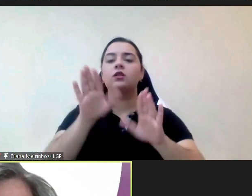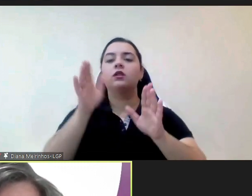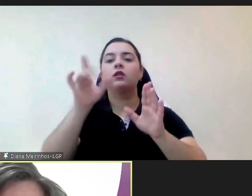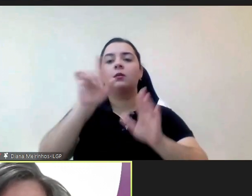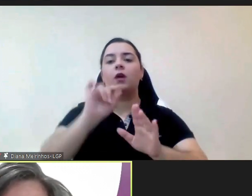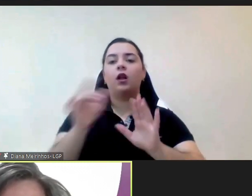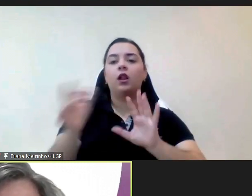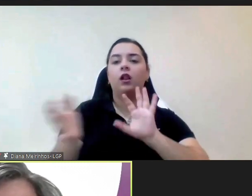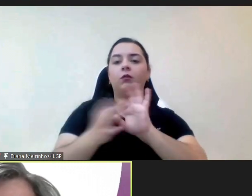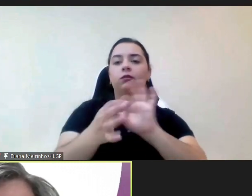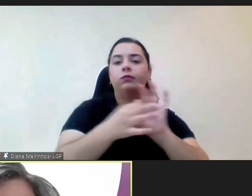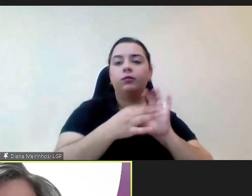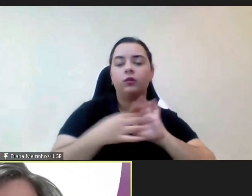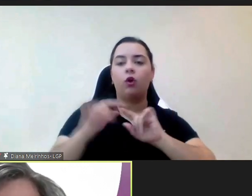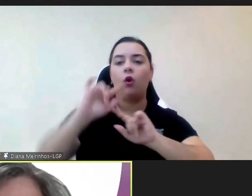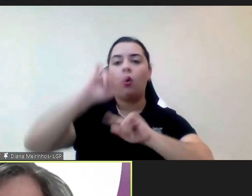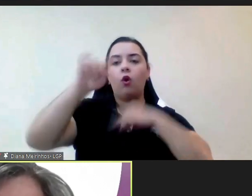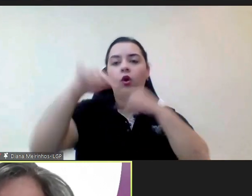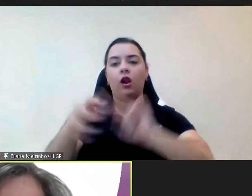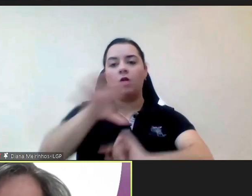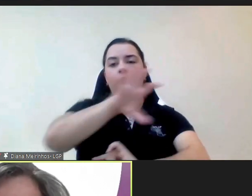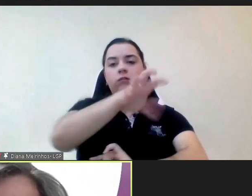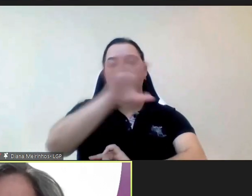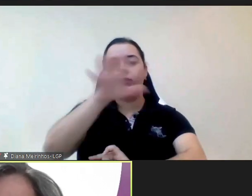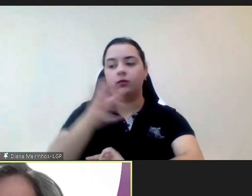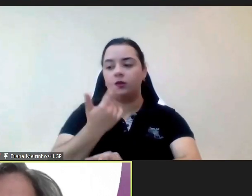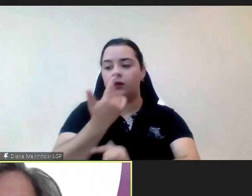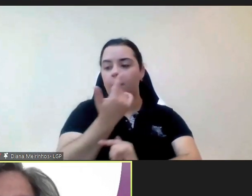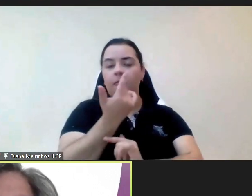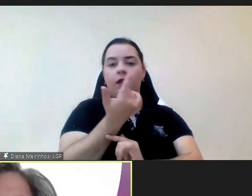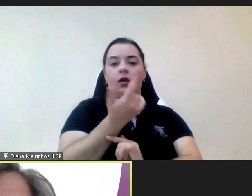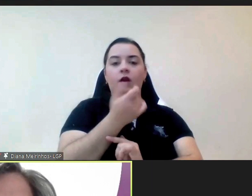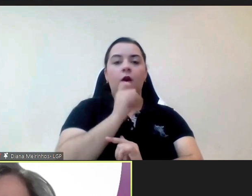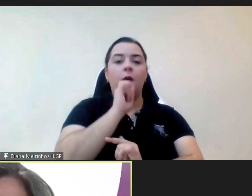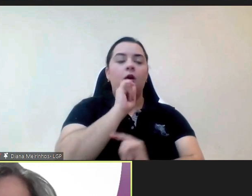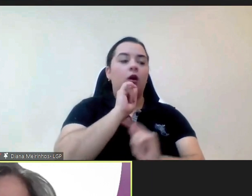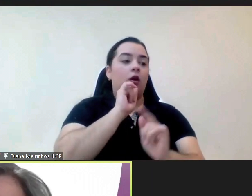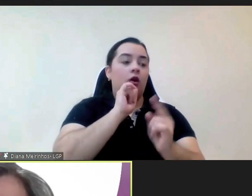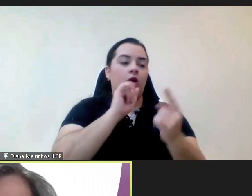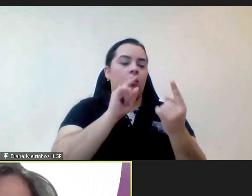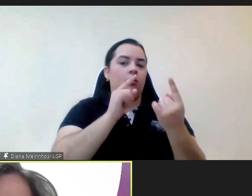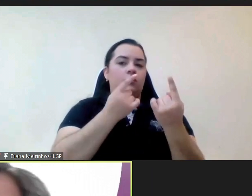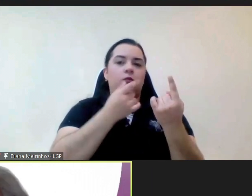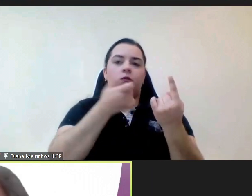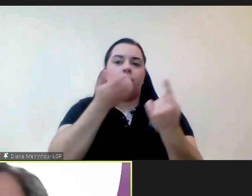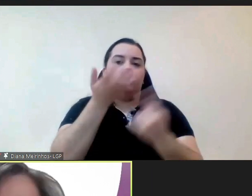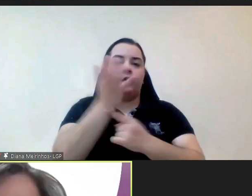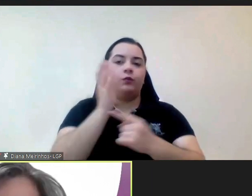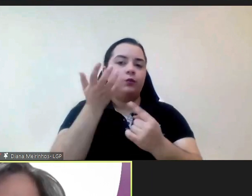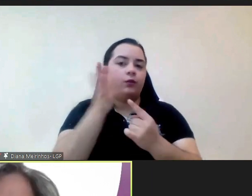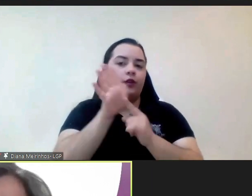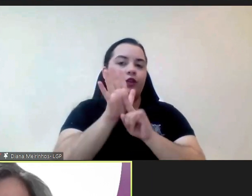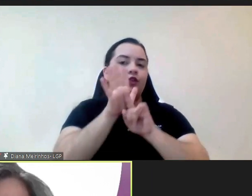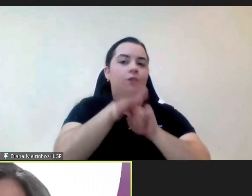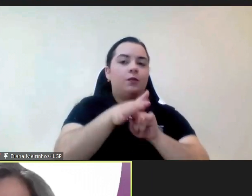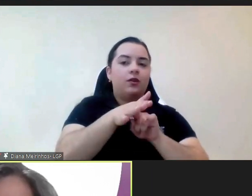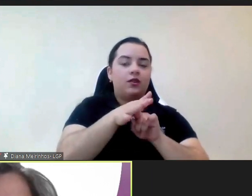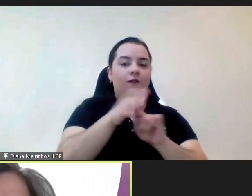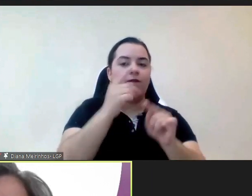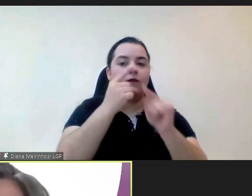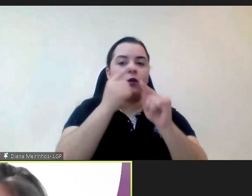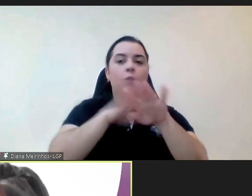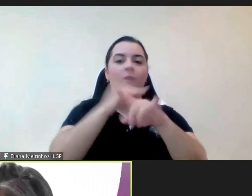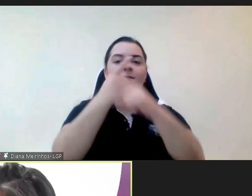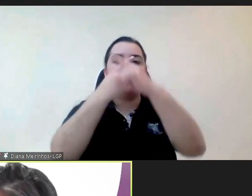interseccional ou seja alguém que é simultaneamente mulher, migrante e por exemplo pessoa com deficiência e vamos